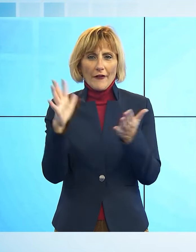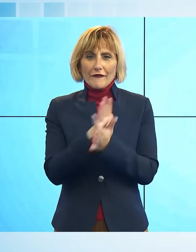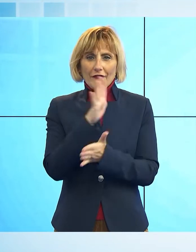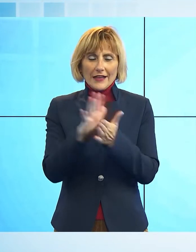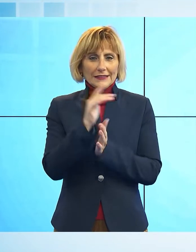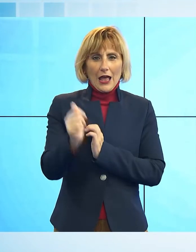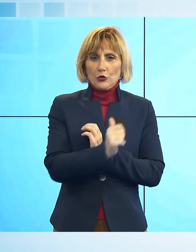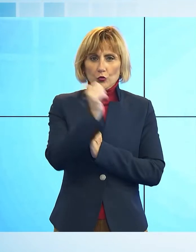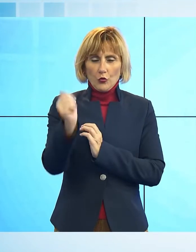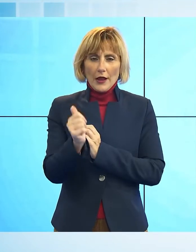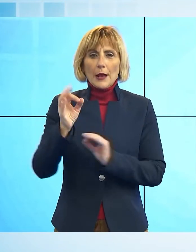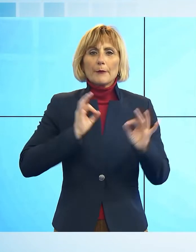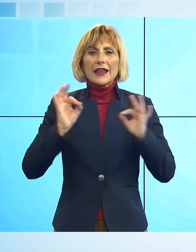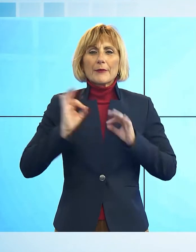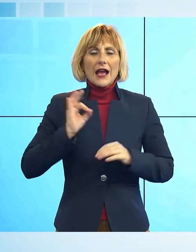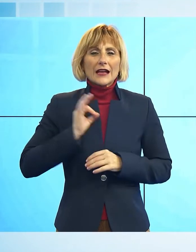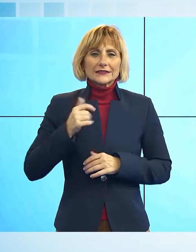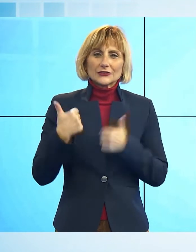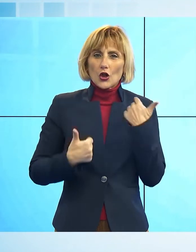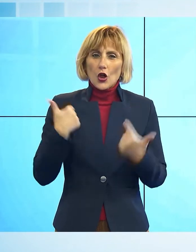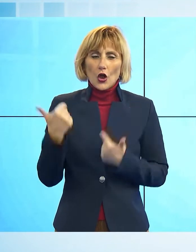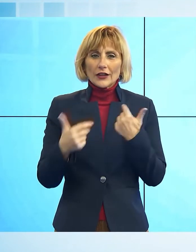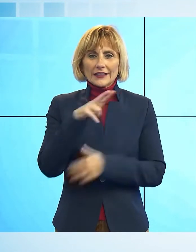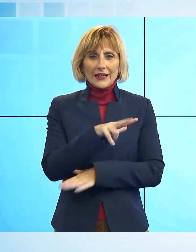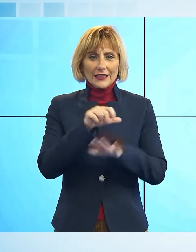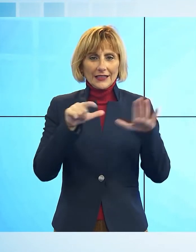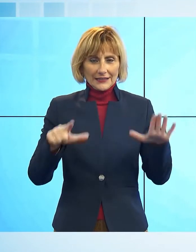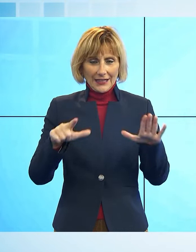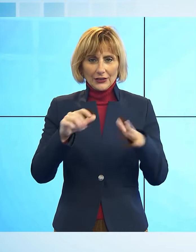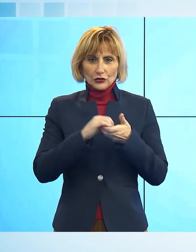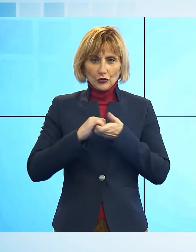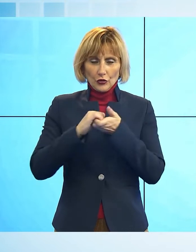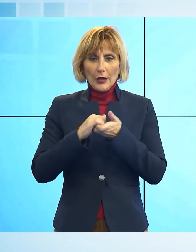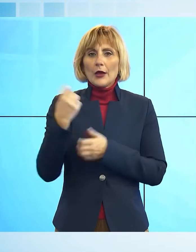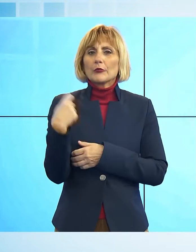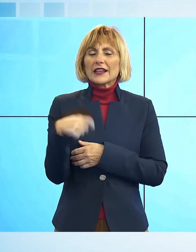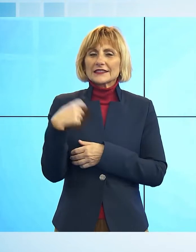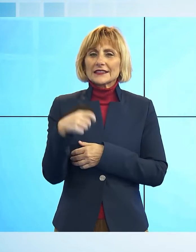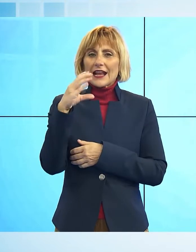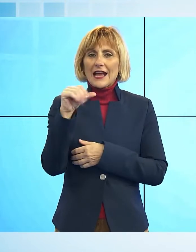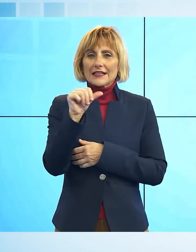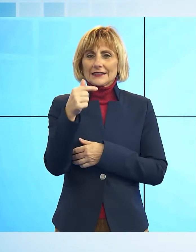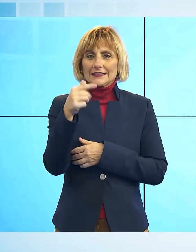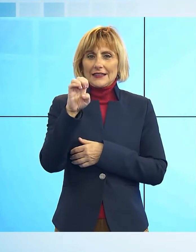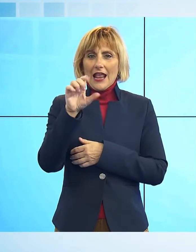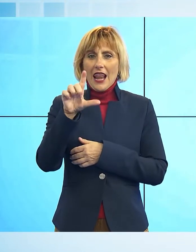società del territoriale provinciale. Il presidente Castellani progetta l'anno del rilancio.